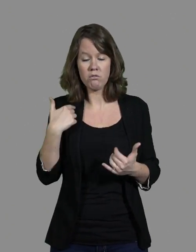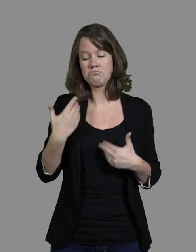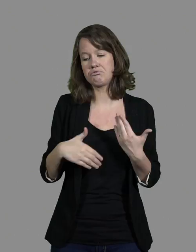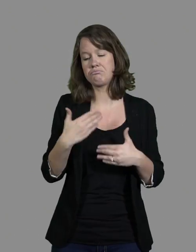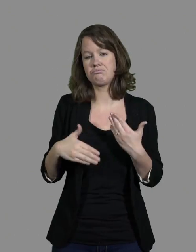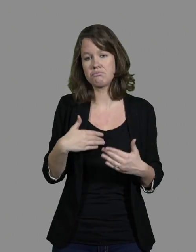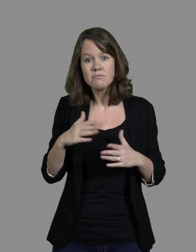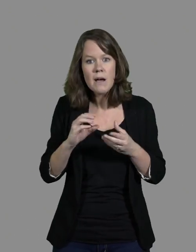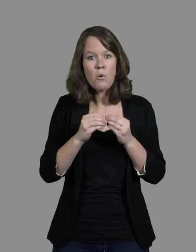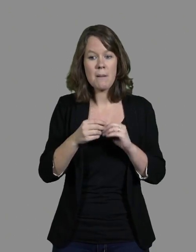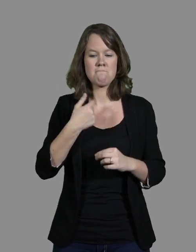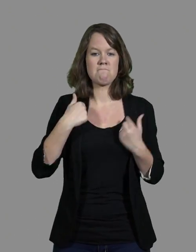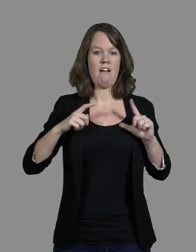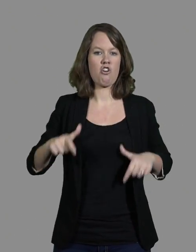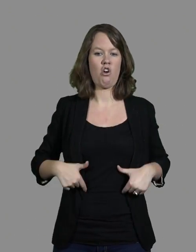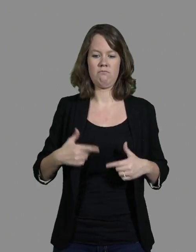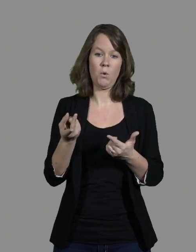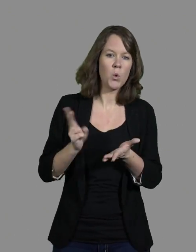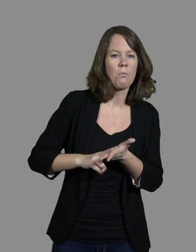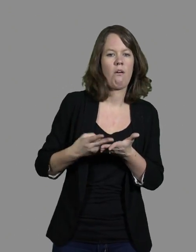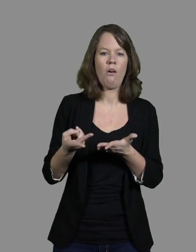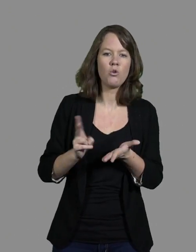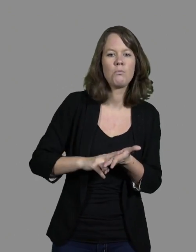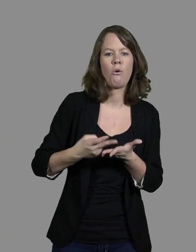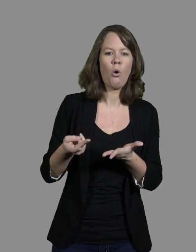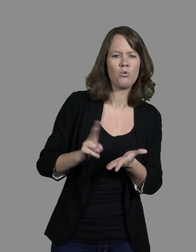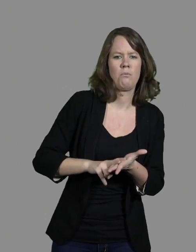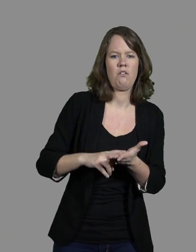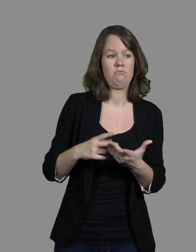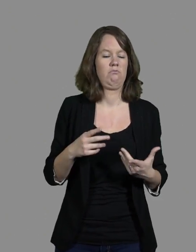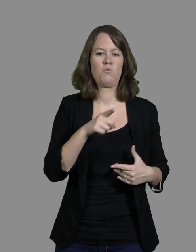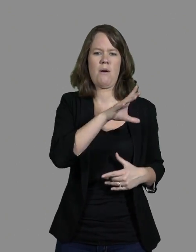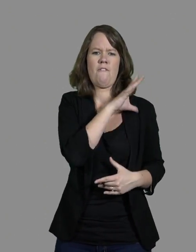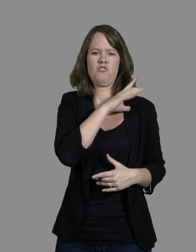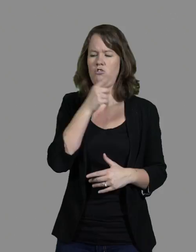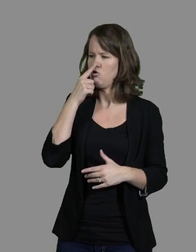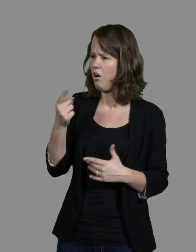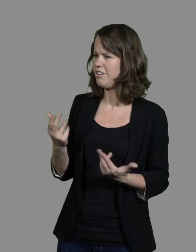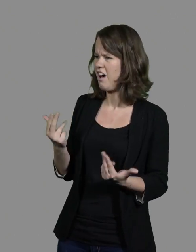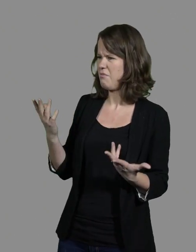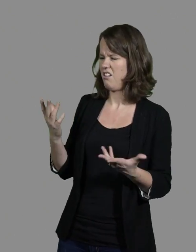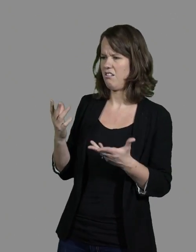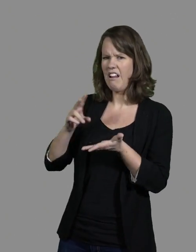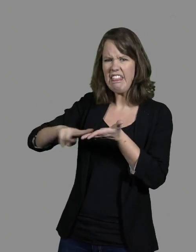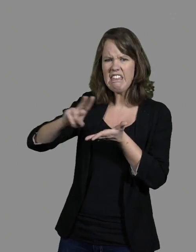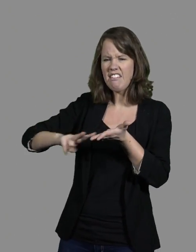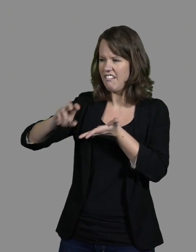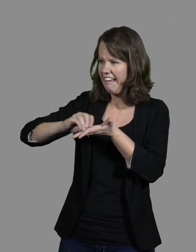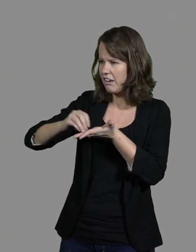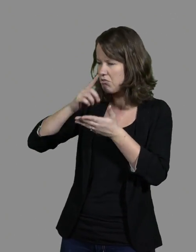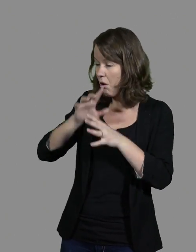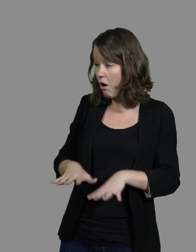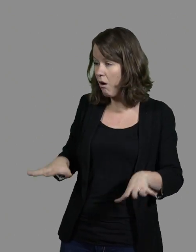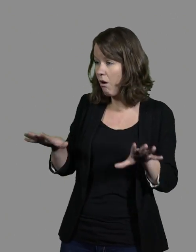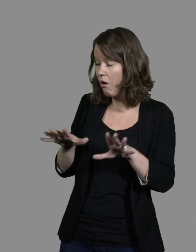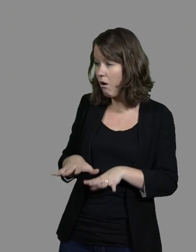redoubler. Puisqu'ils m'ont trouvé très vif, mais en même temps assez lente pour lire, écrire. Parce qu'en fait,